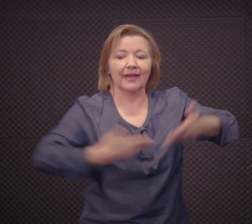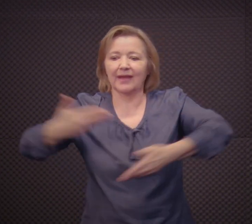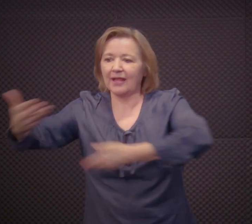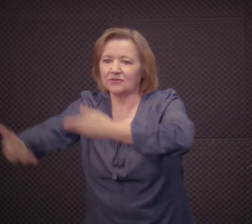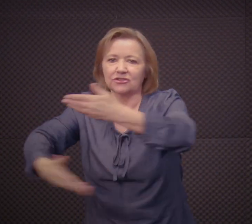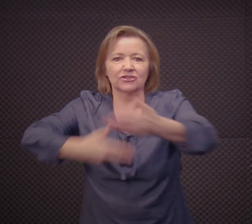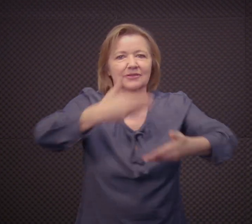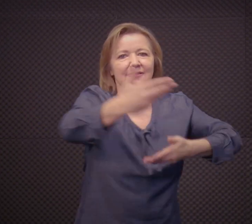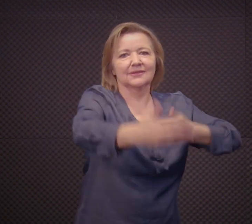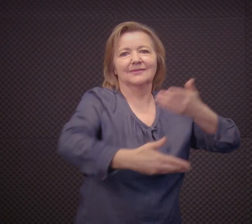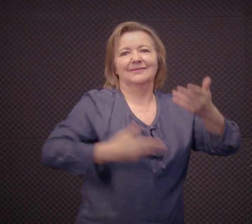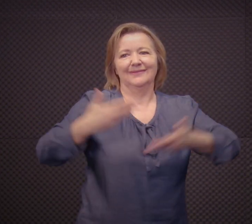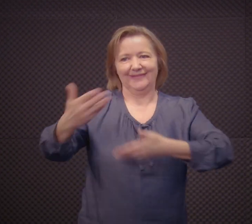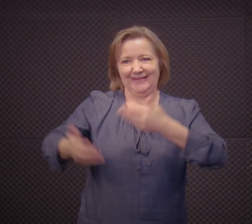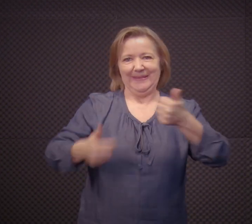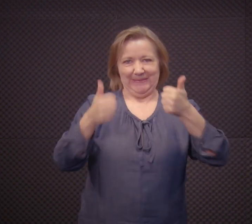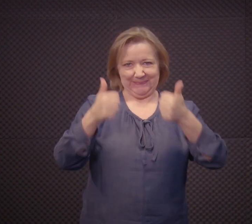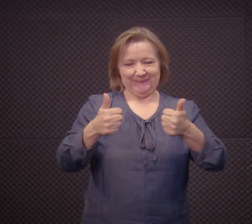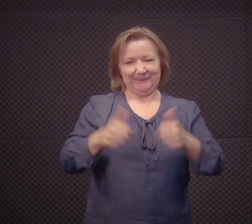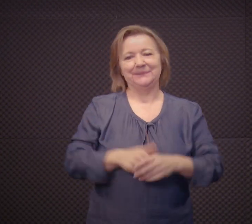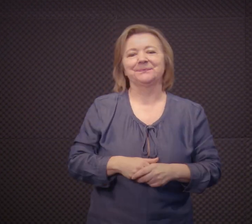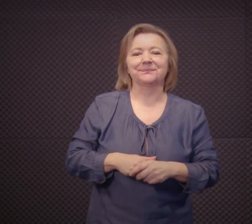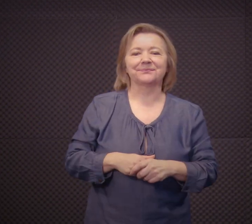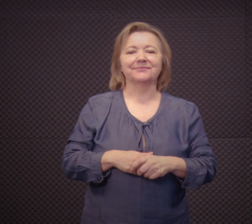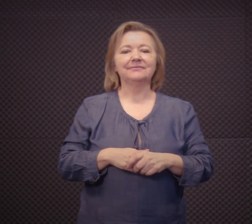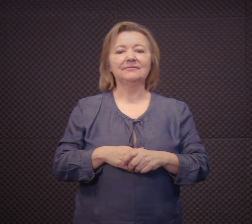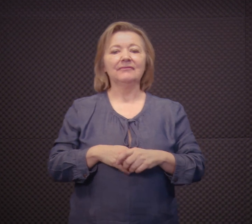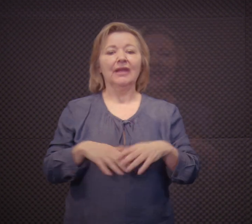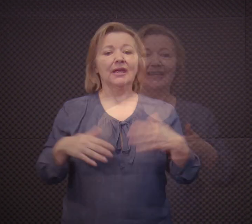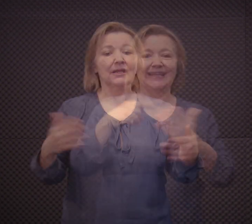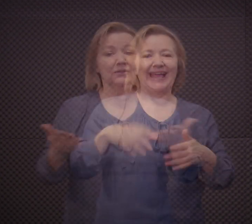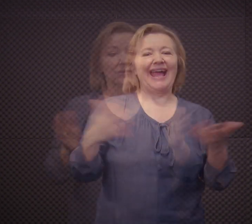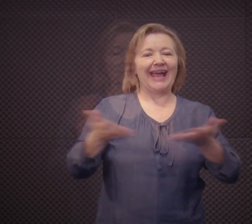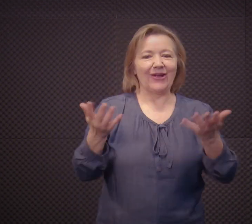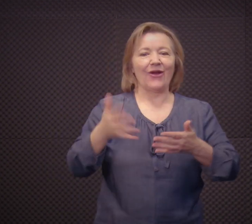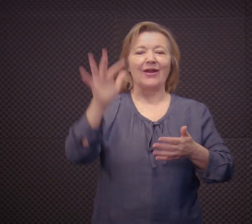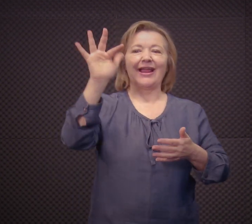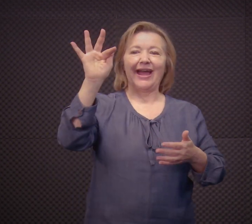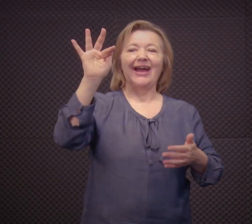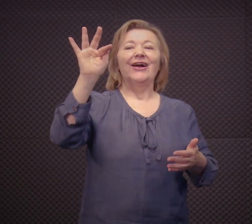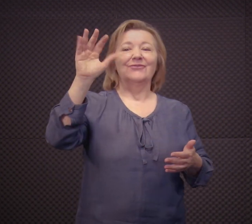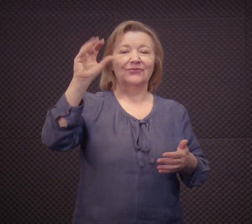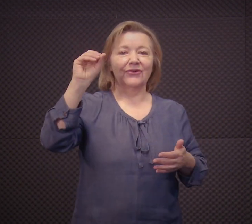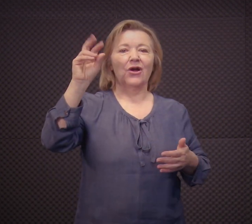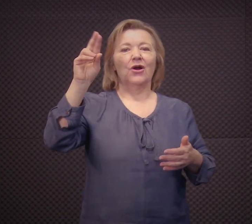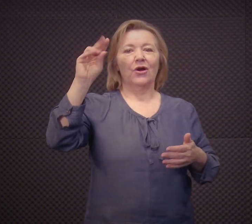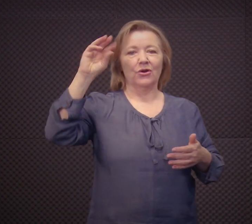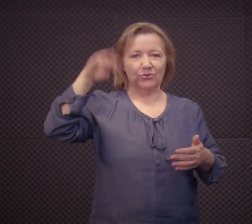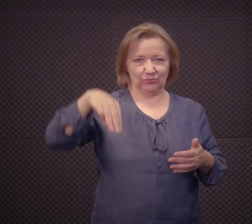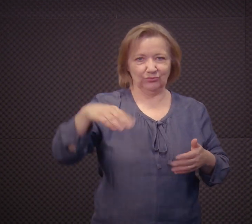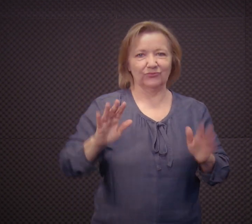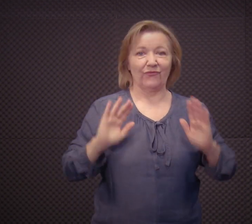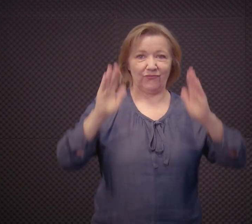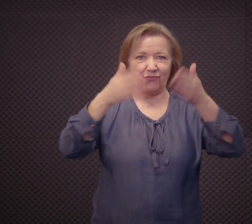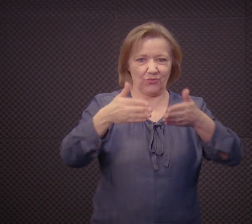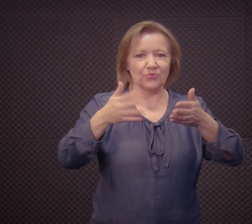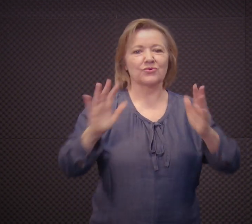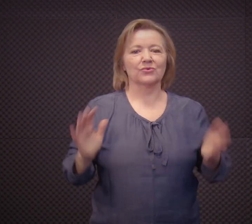surda, né? Nós vamos poder estar interagindo também. Agora, nós vamos ver